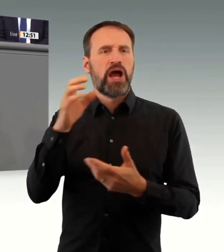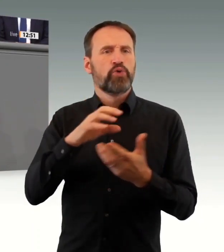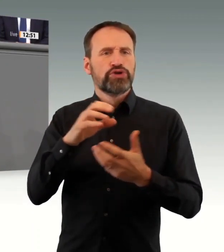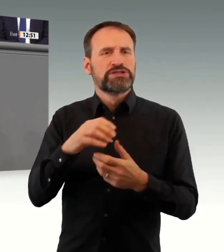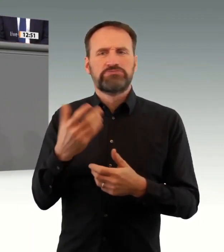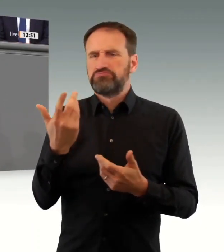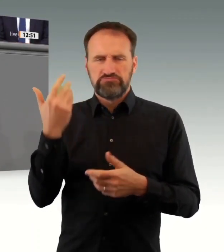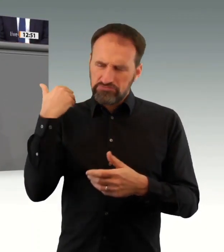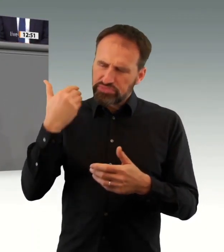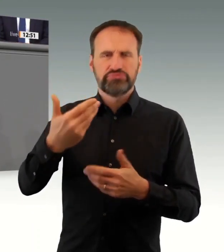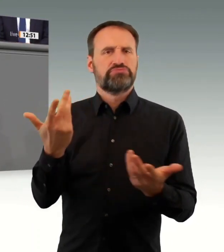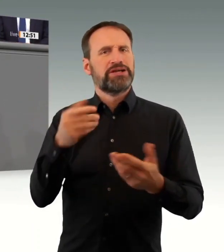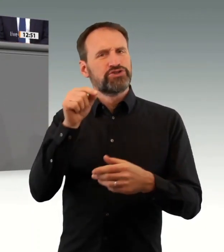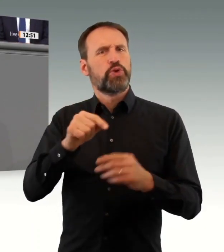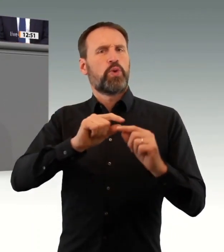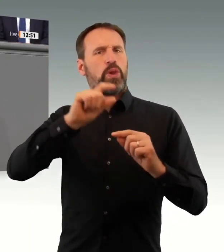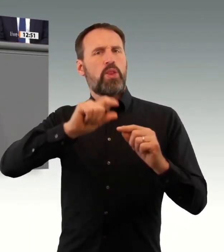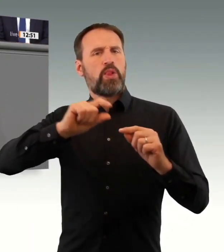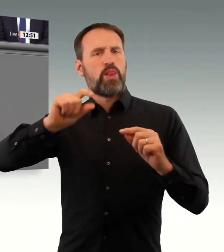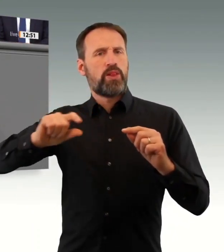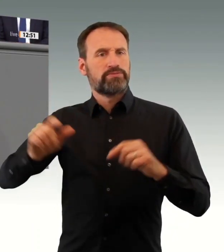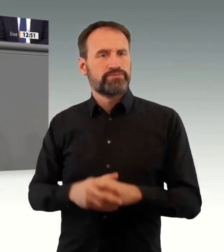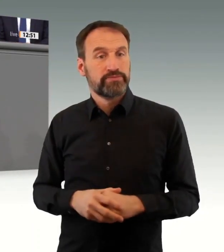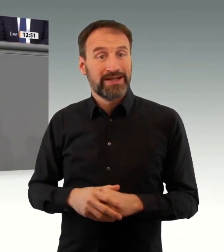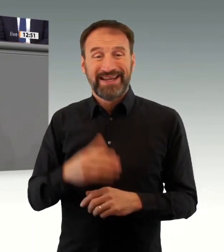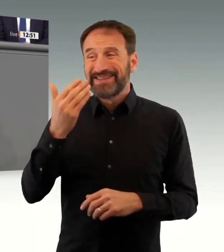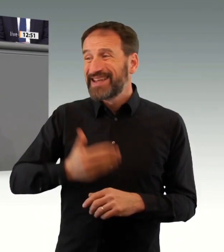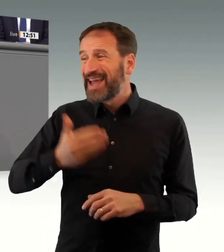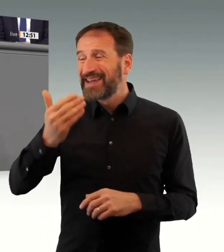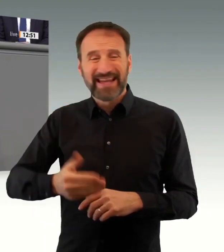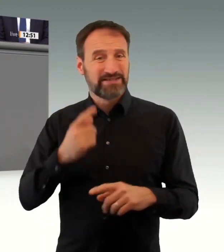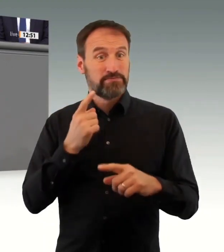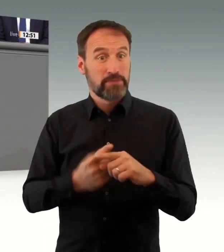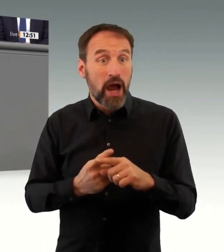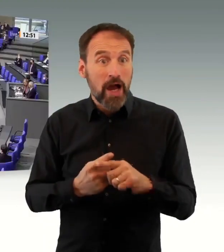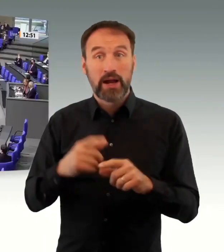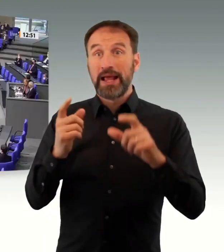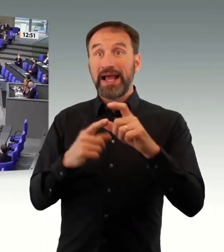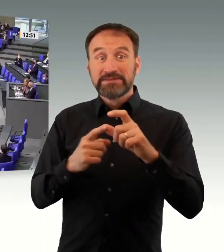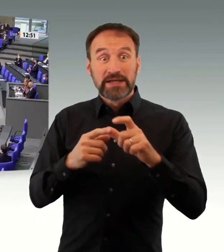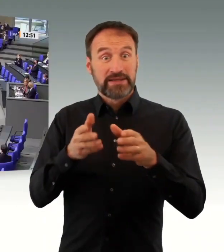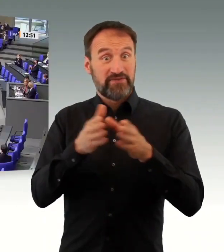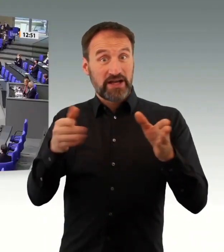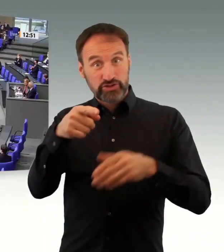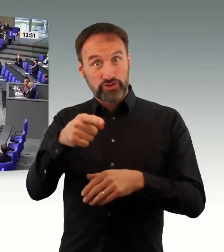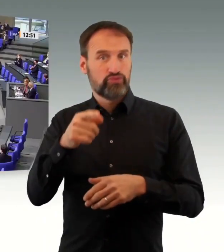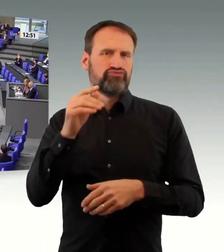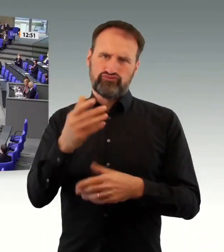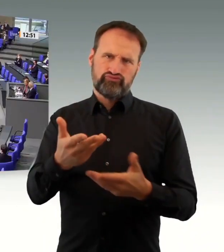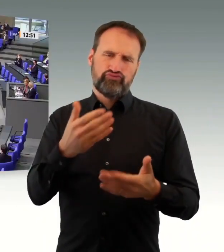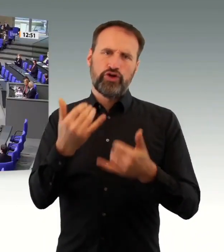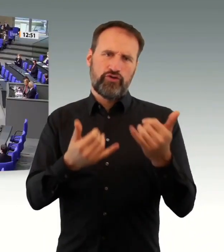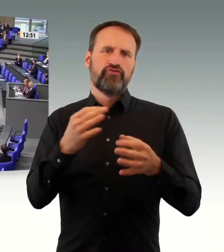epidemische Lage nationaler Tragweite nicht mehr vorliegen soll. Liebe Frau Dittmar, Sie haben vorhin eine